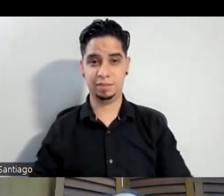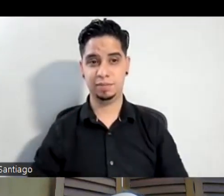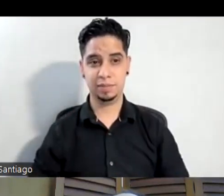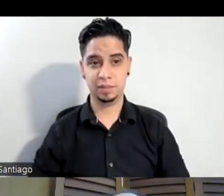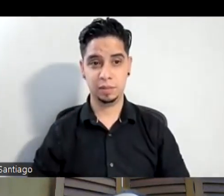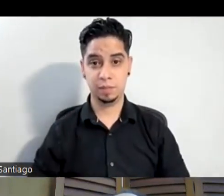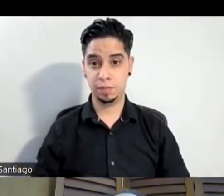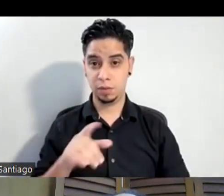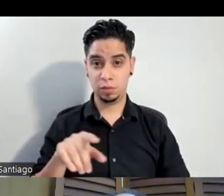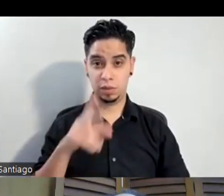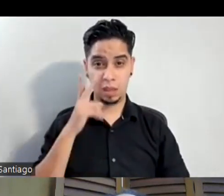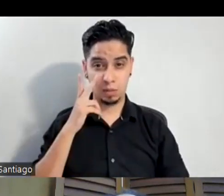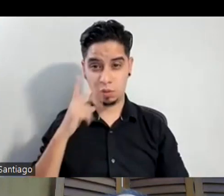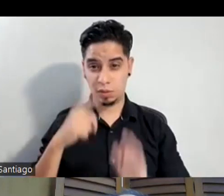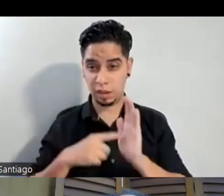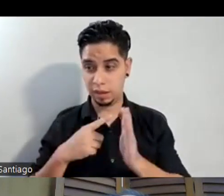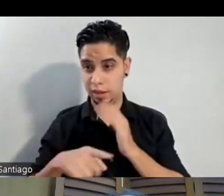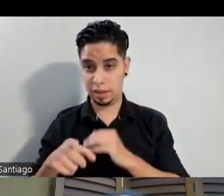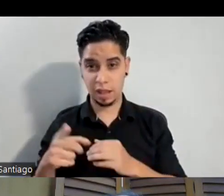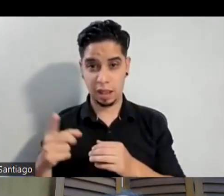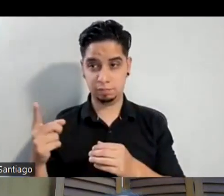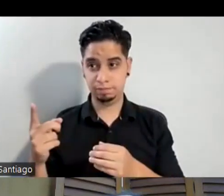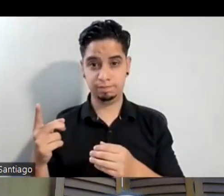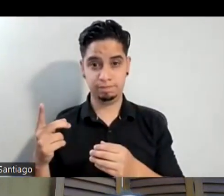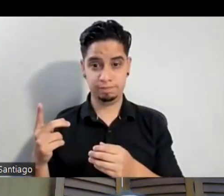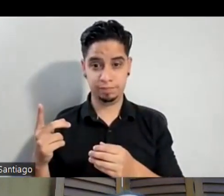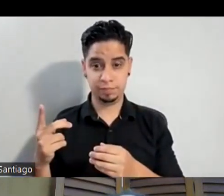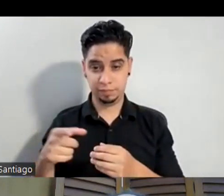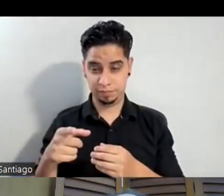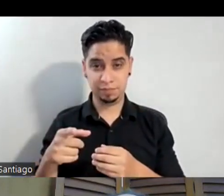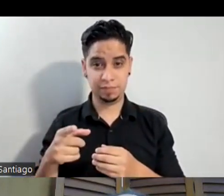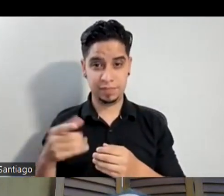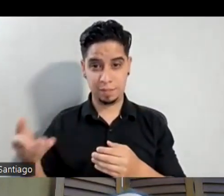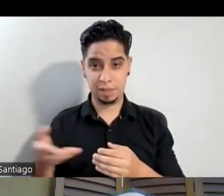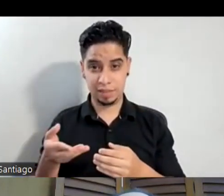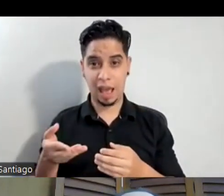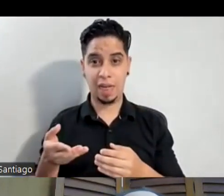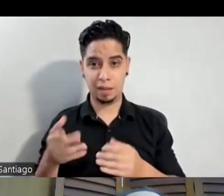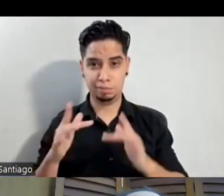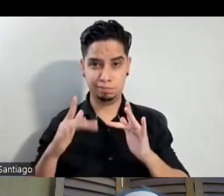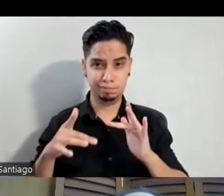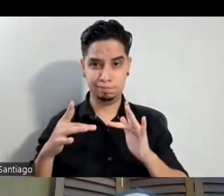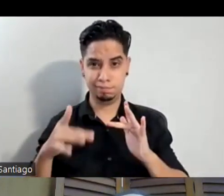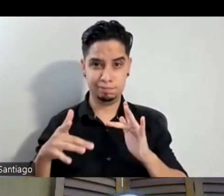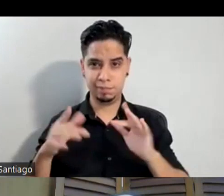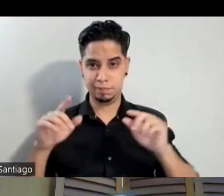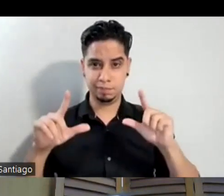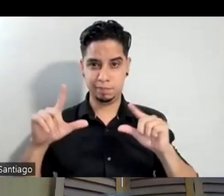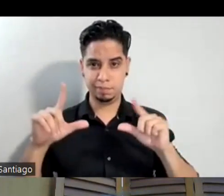usted ve que la invitada está, que va y viene, va y viene, no se preocupe, es que él tiene una situación con el internet como la hemos tenido todos, así que no se